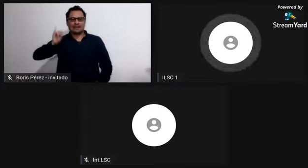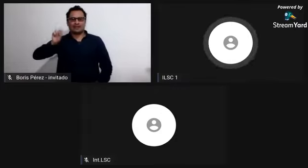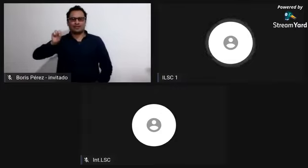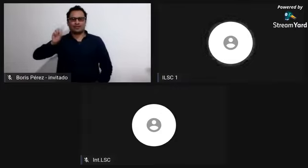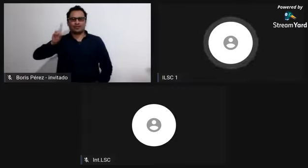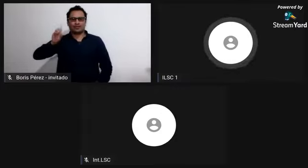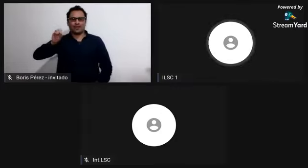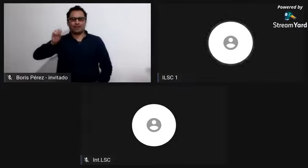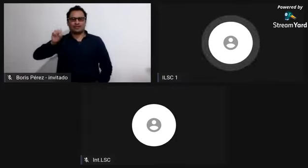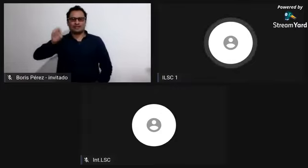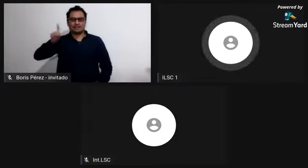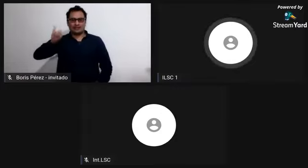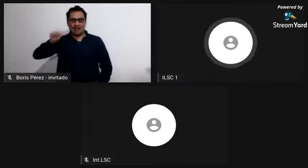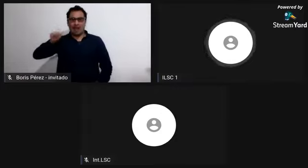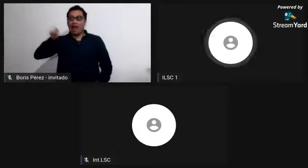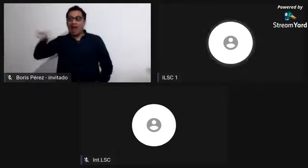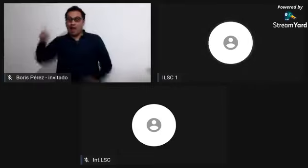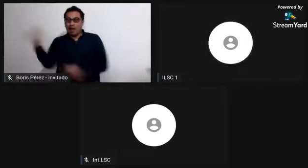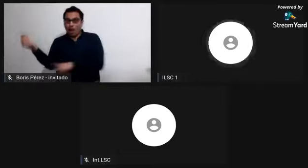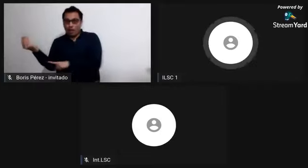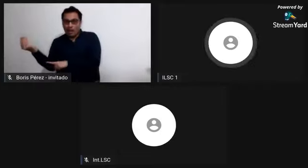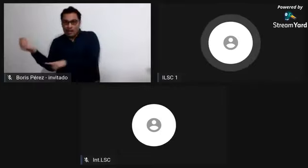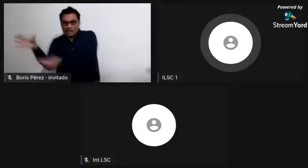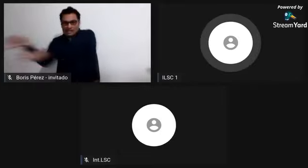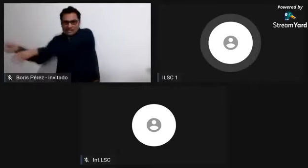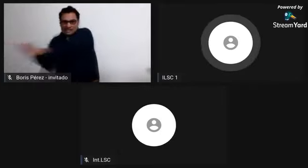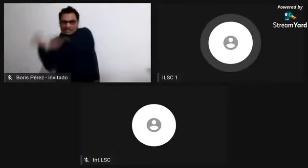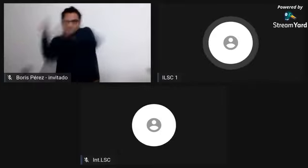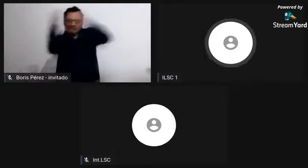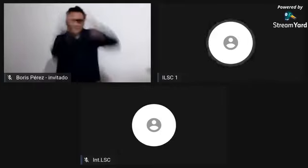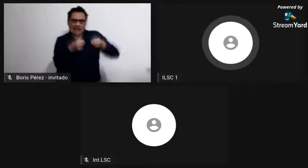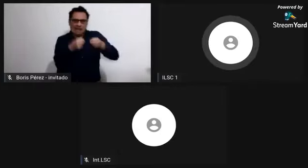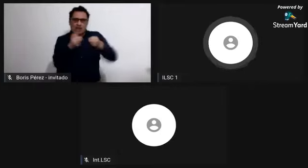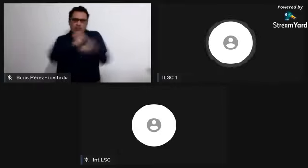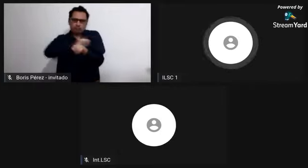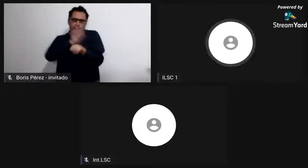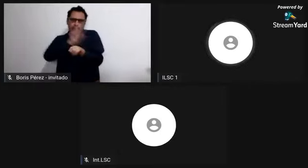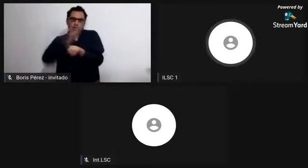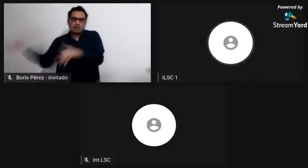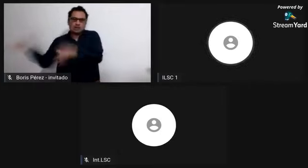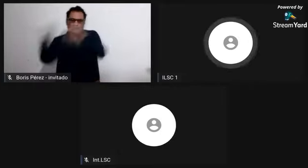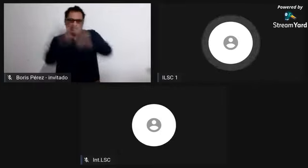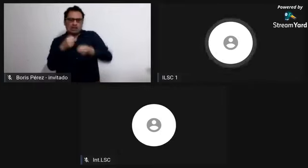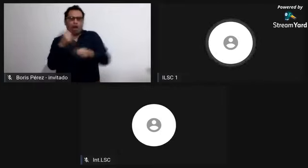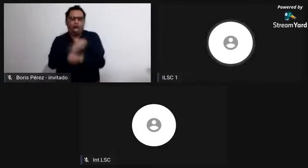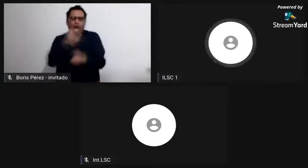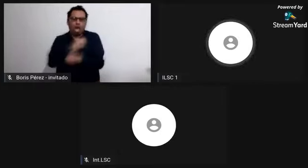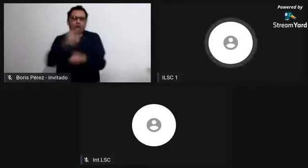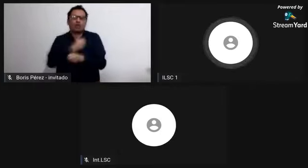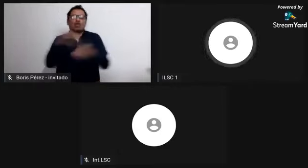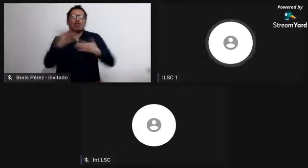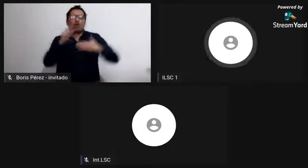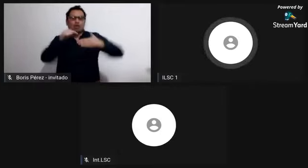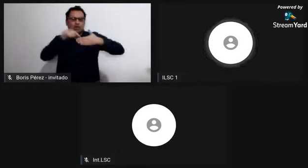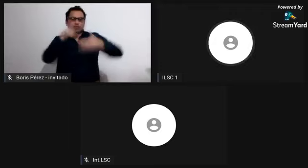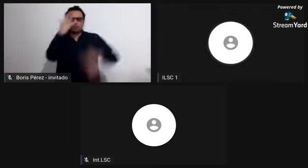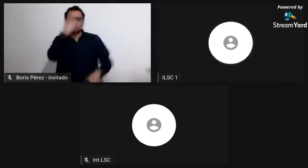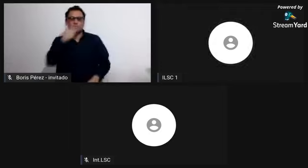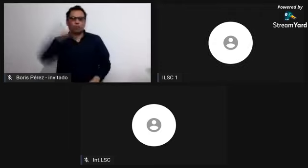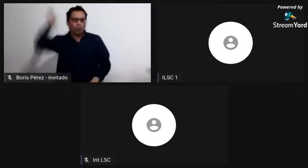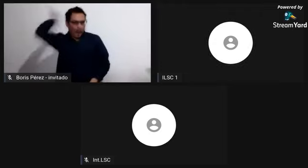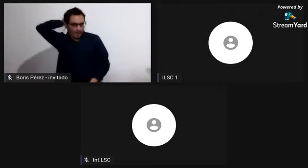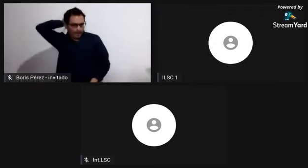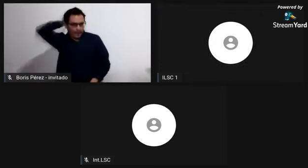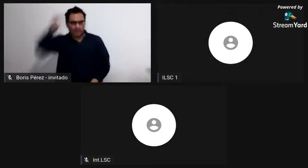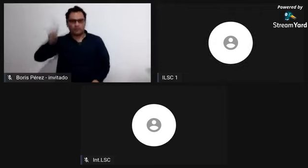fueron trasladados hacia otros países y otras zonas geográficas del mundo.